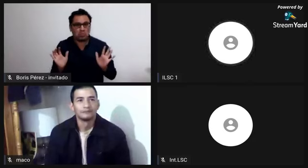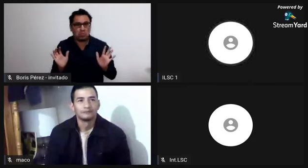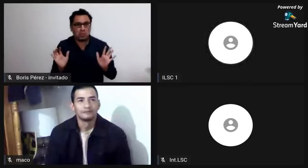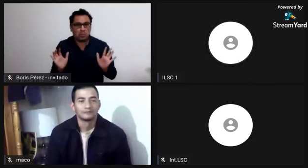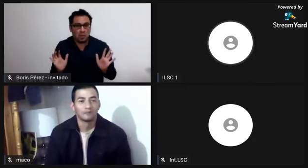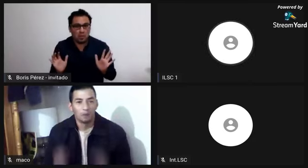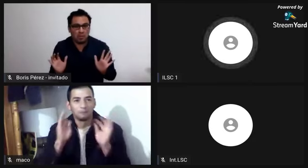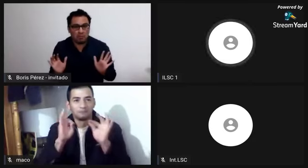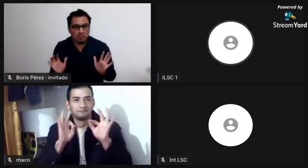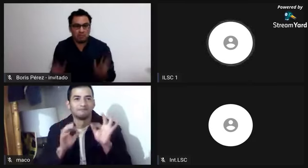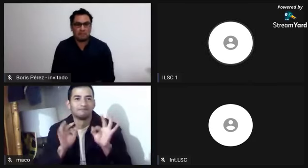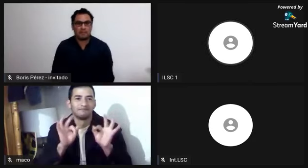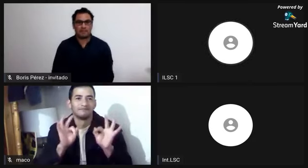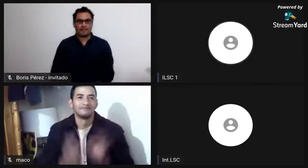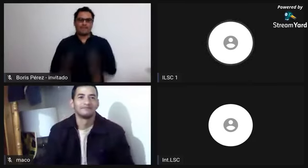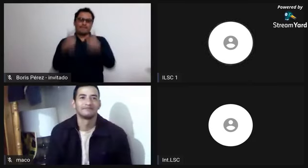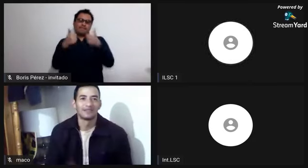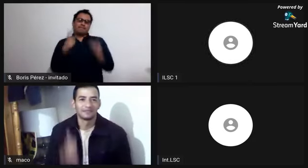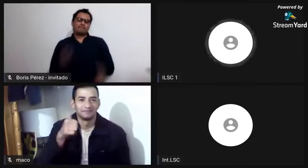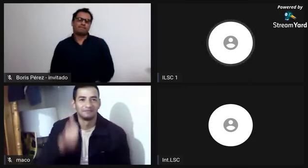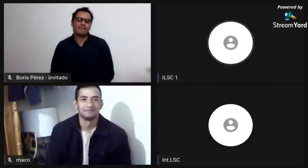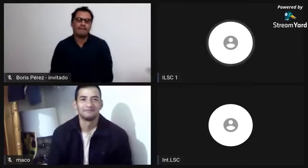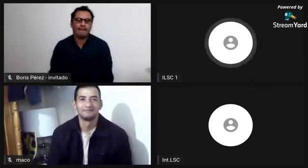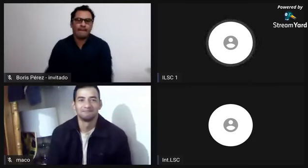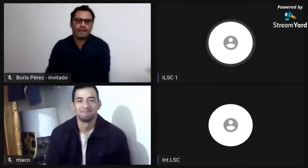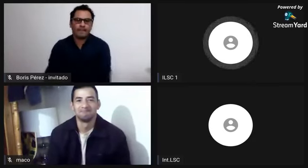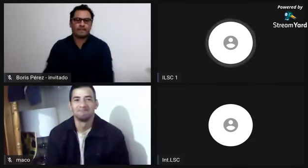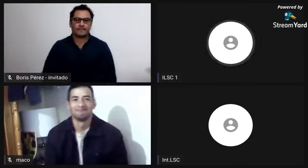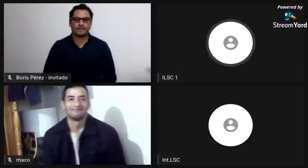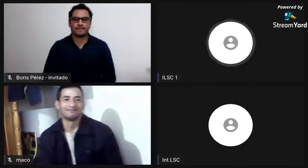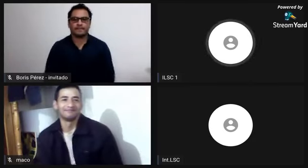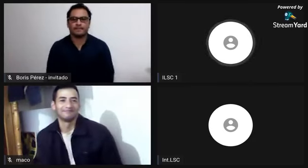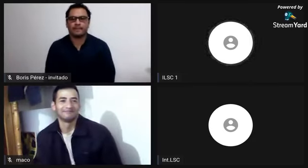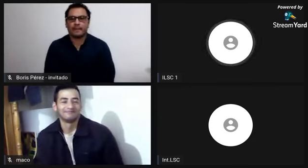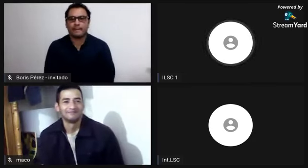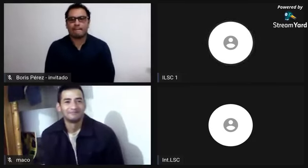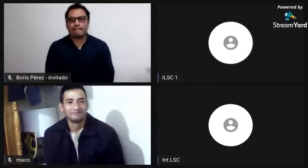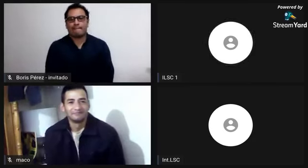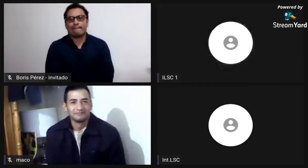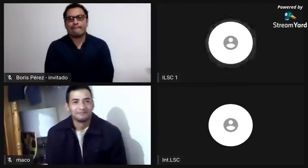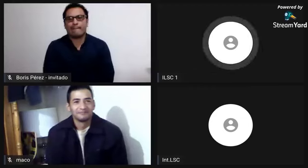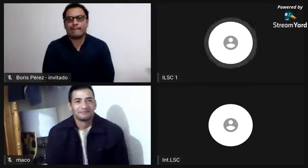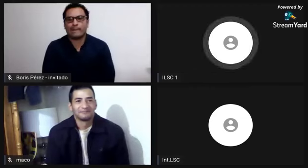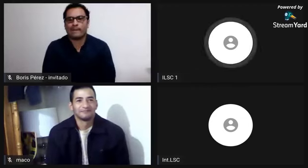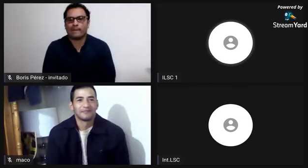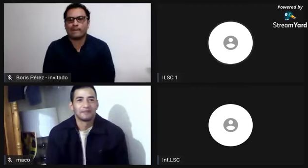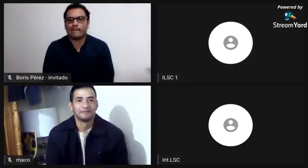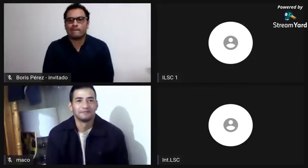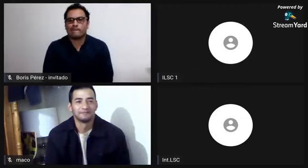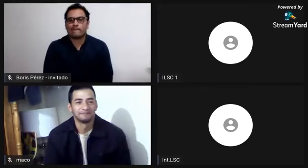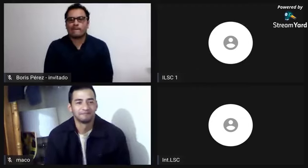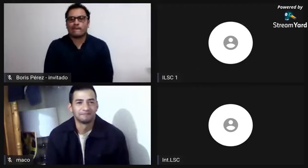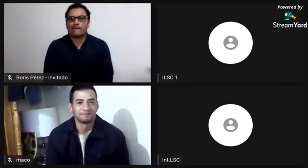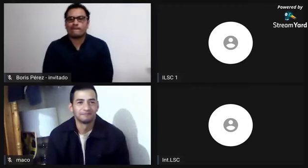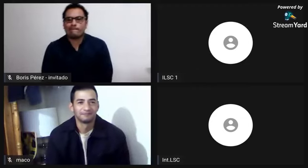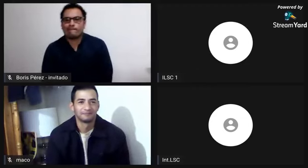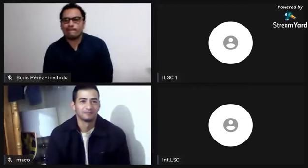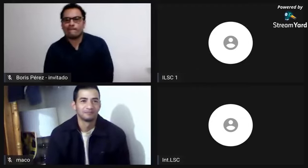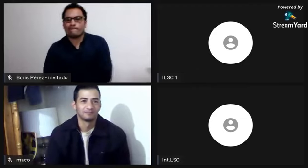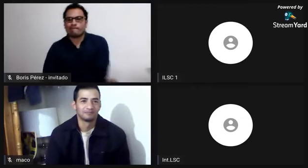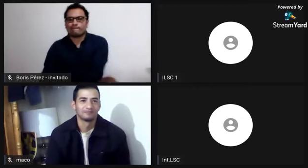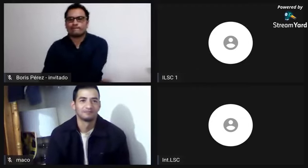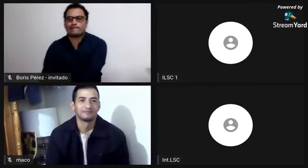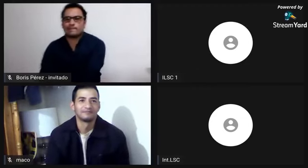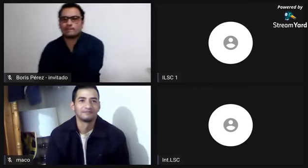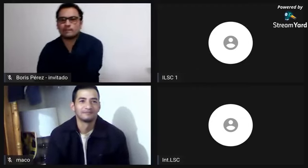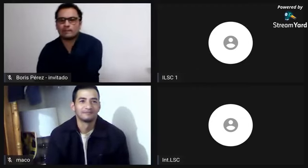esclavitud desde que se iniciaron sus luchas. ¿Tienes alguna otra pregunta que hacerme? ¿Te quedó clara la respuesta? Gracias.